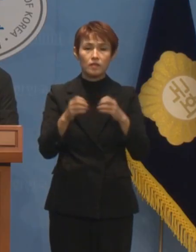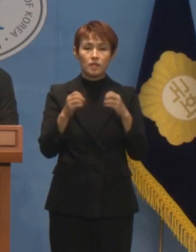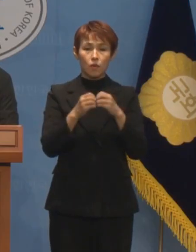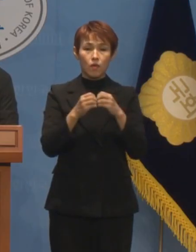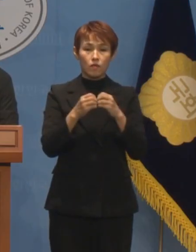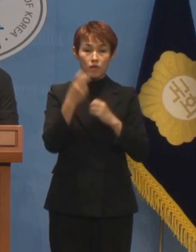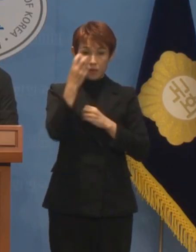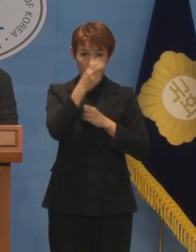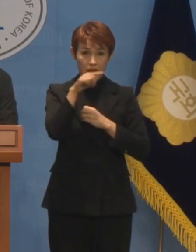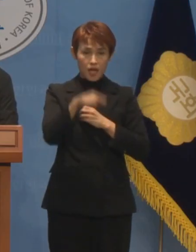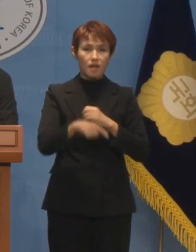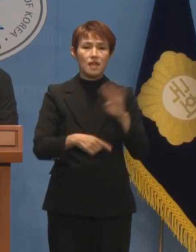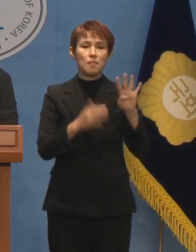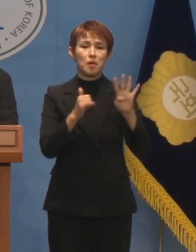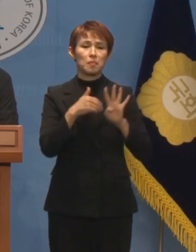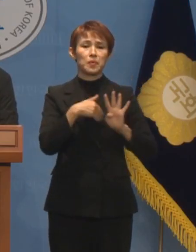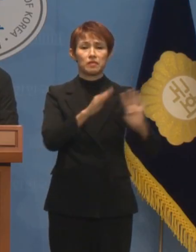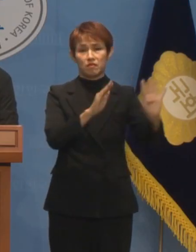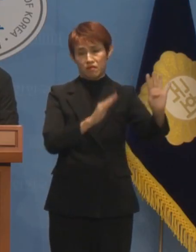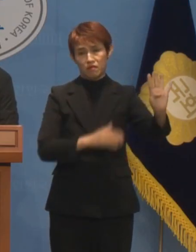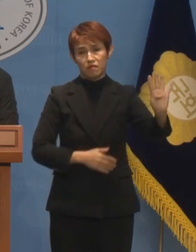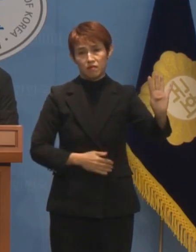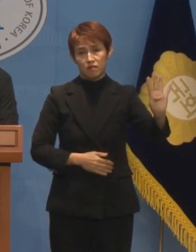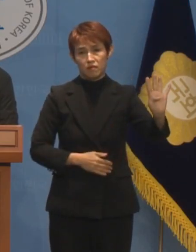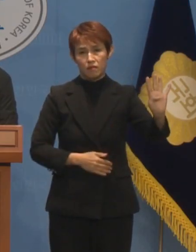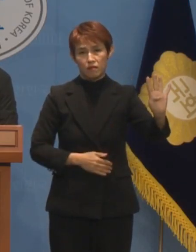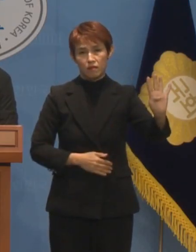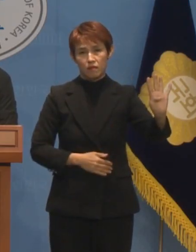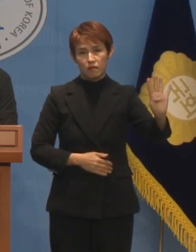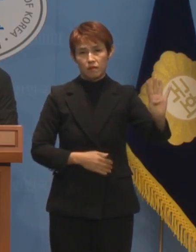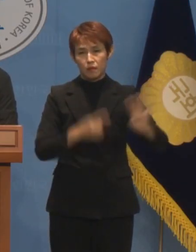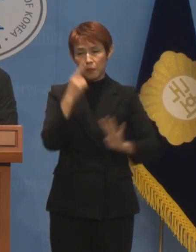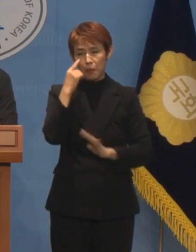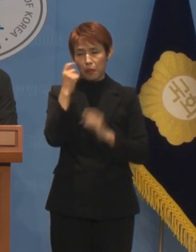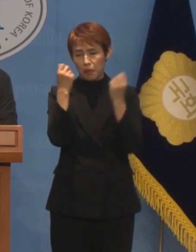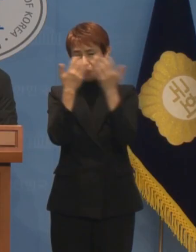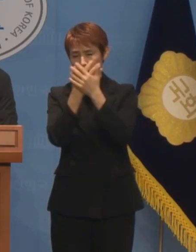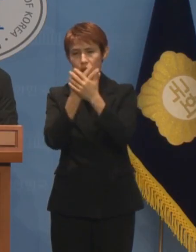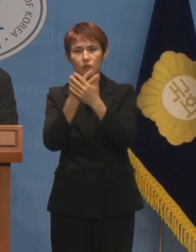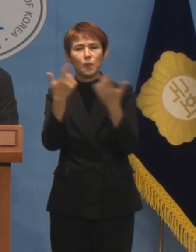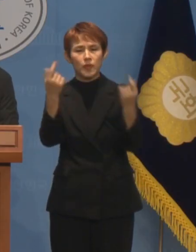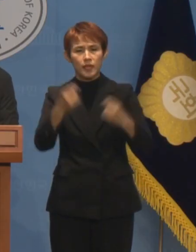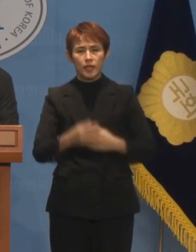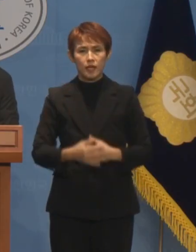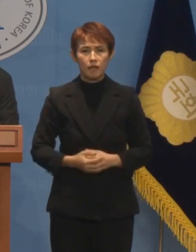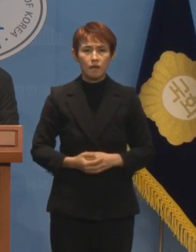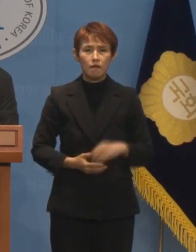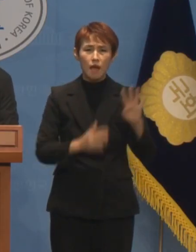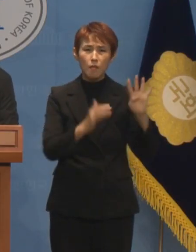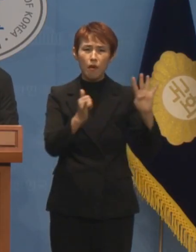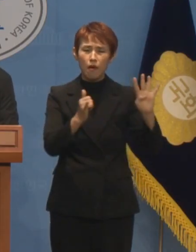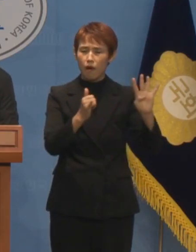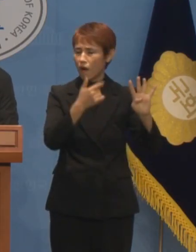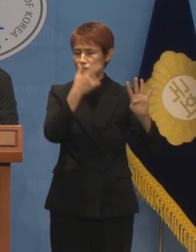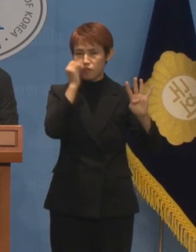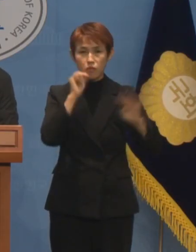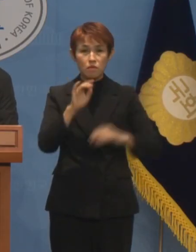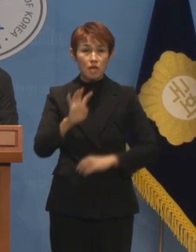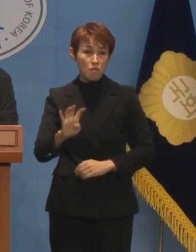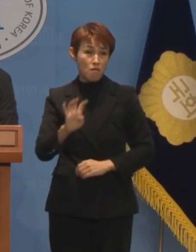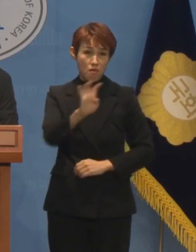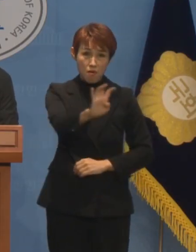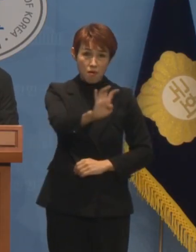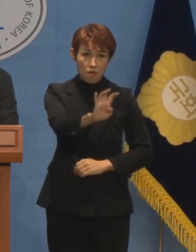추가 파견하기로 했습니다. 눈 가리고 아웅하는 꼴입니다. 4명이 아니라 40명을